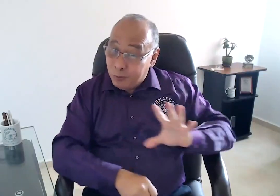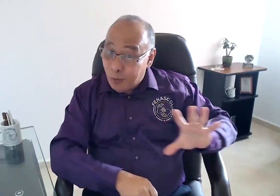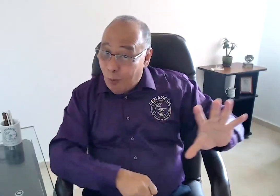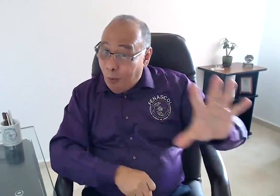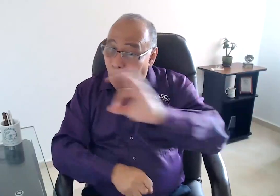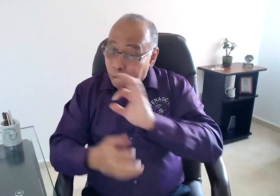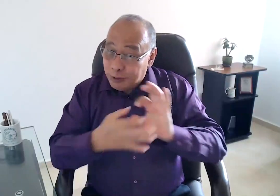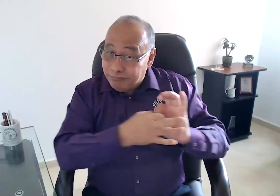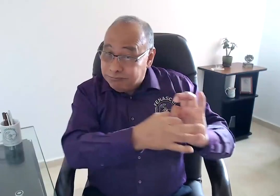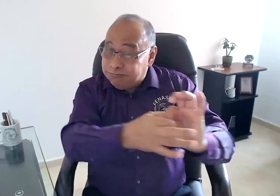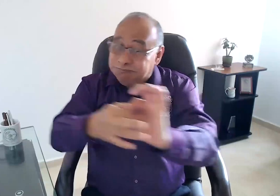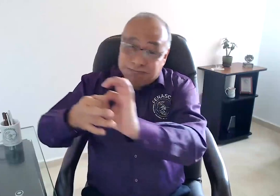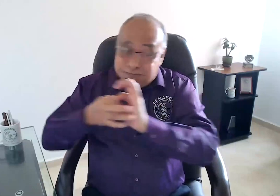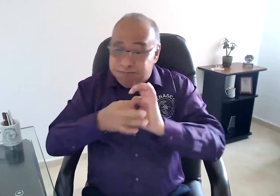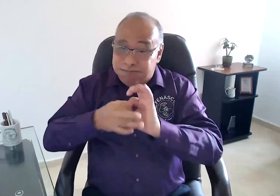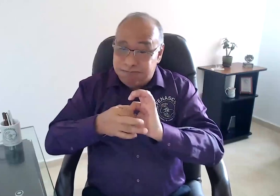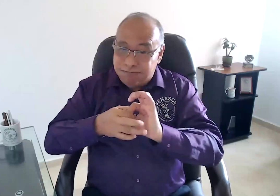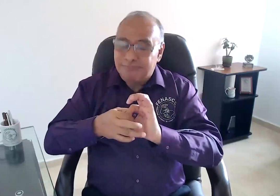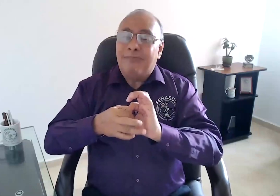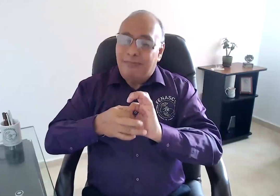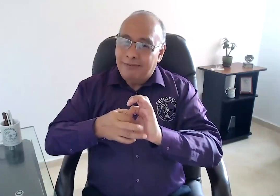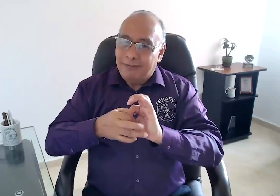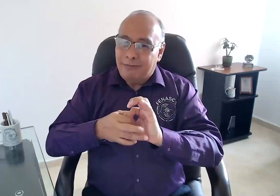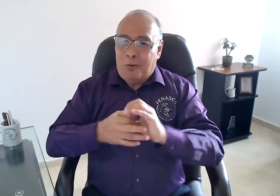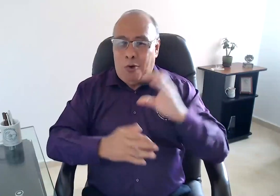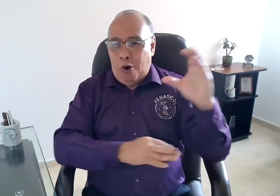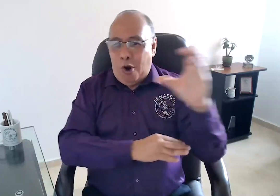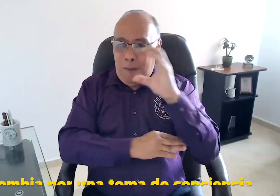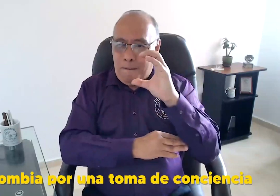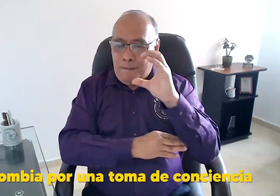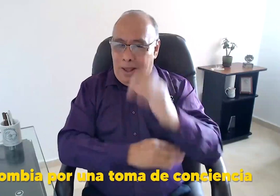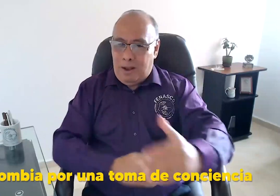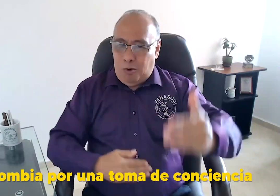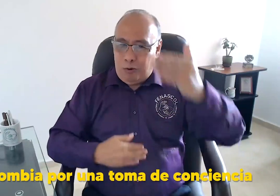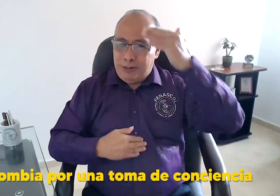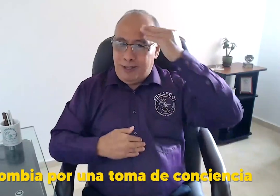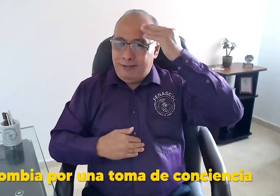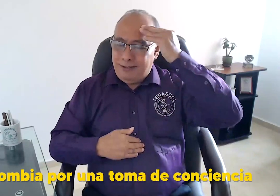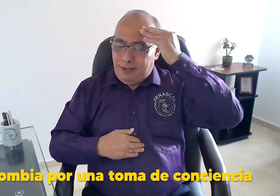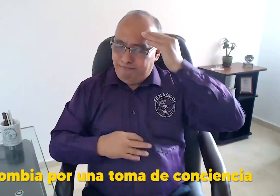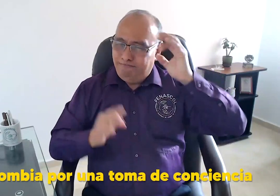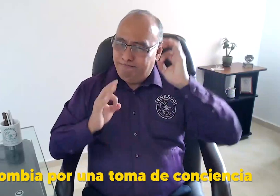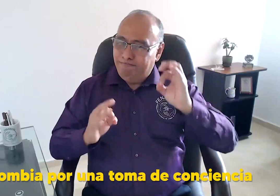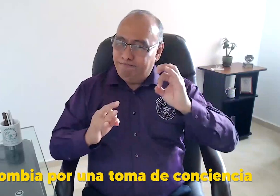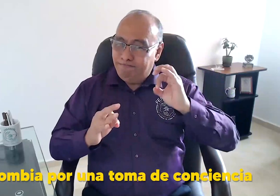Vamos a trabajar unidos todos con el objetivo de Colombia por una toma de conciencia.